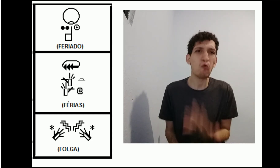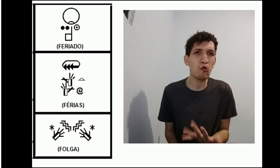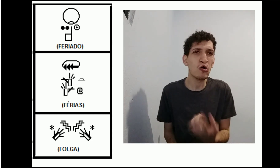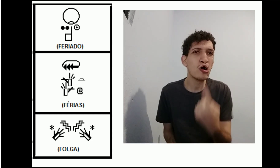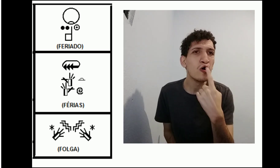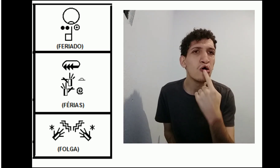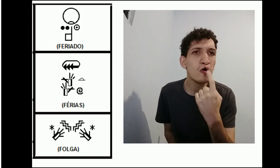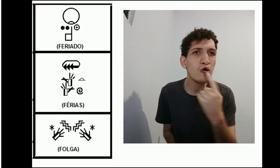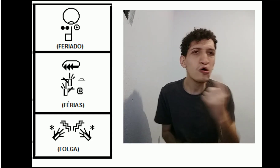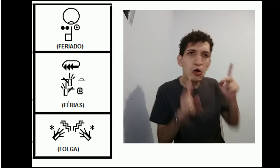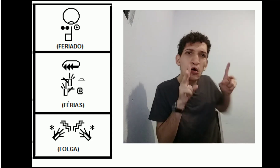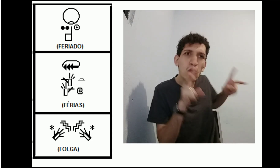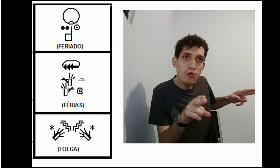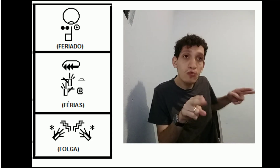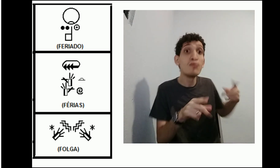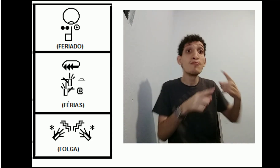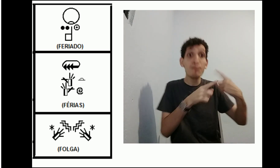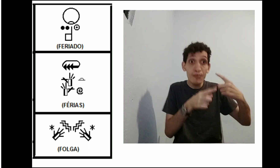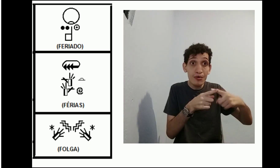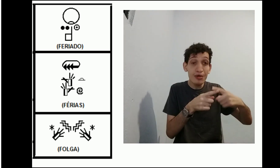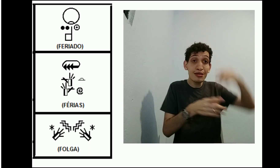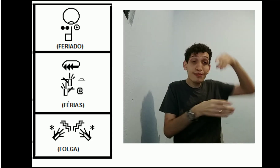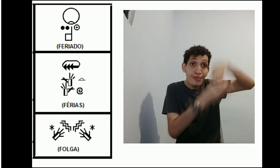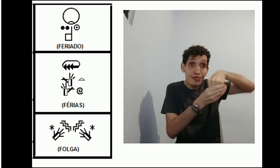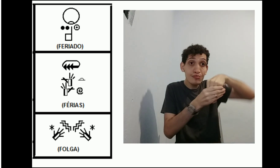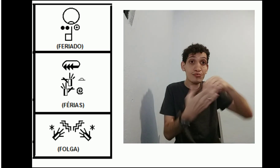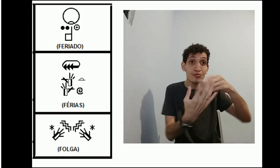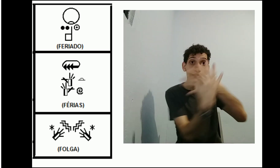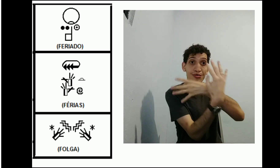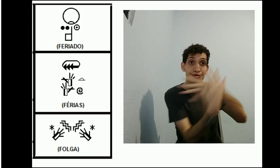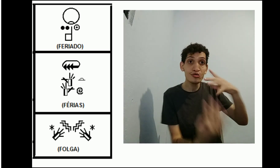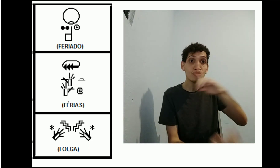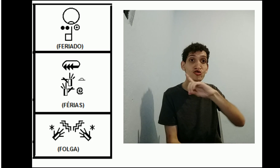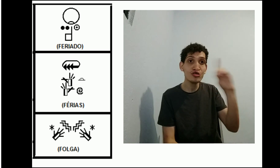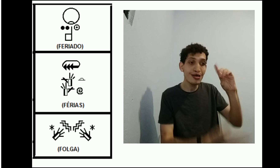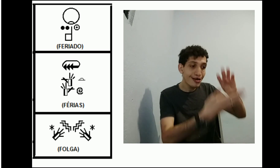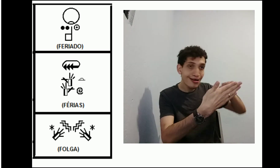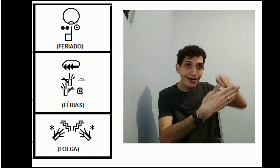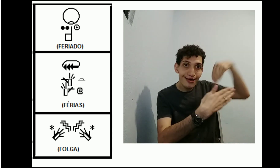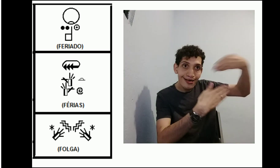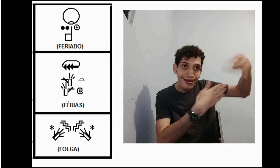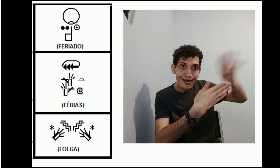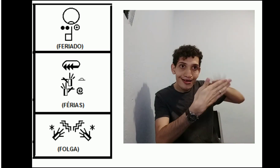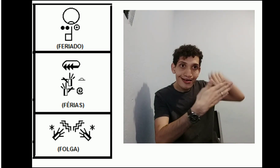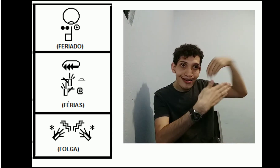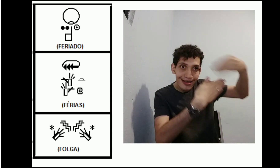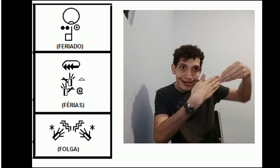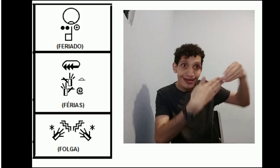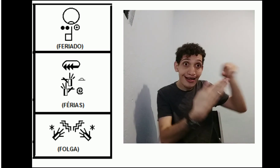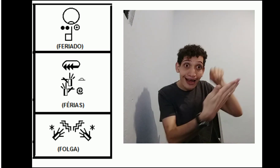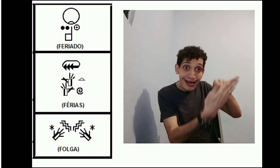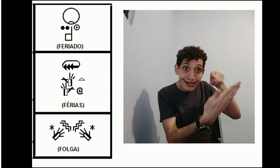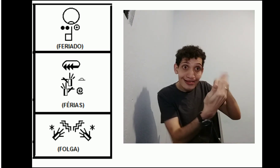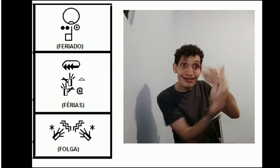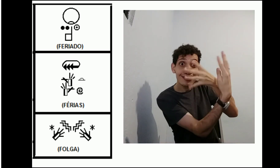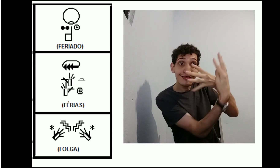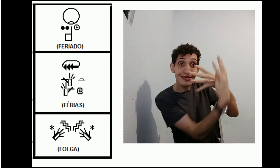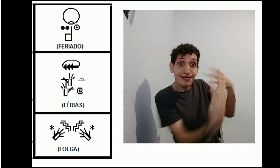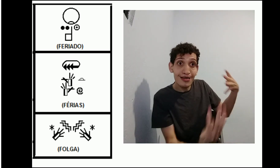É a cor vermelho? É igual? Sim, porque dentro do calendário, quando você pega o calendário,